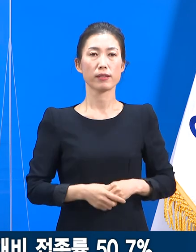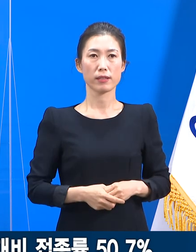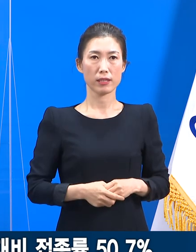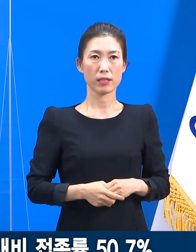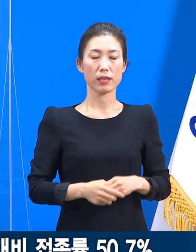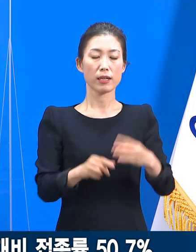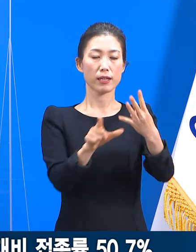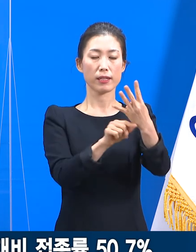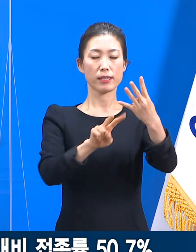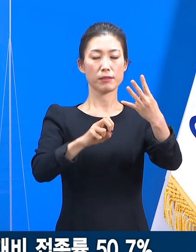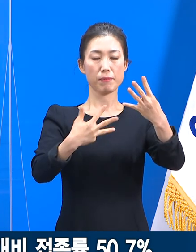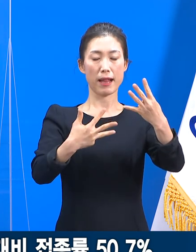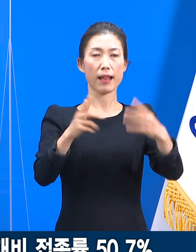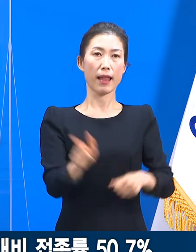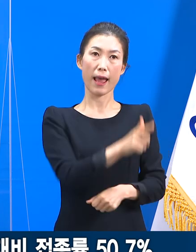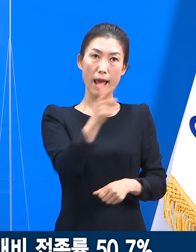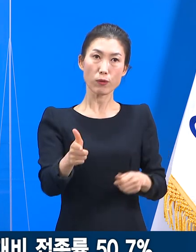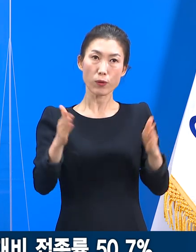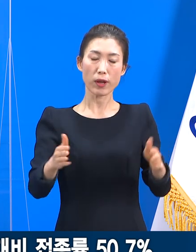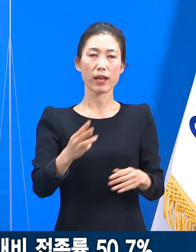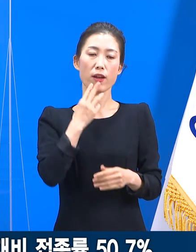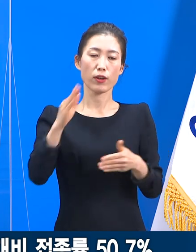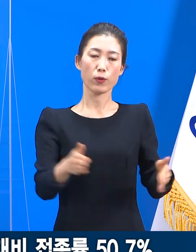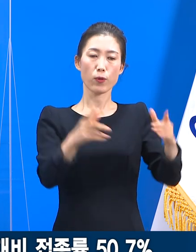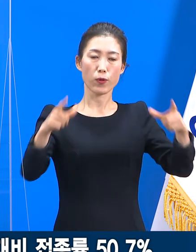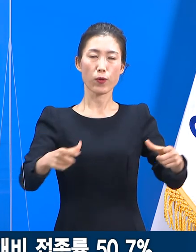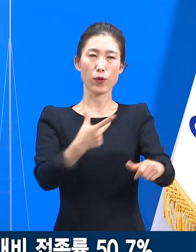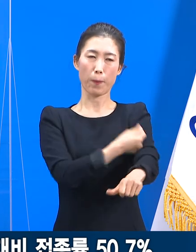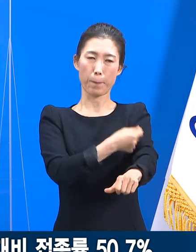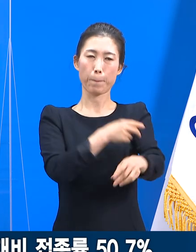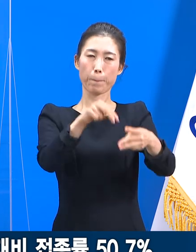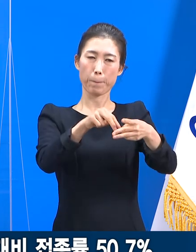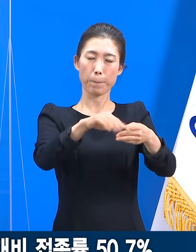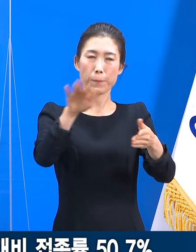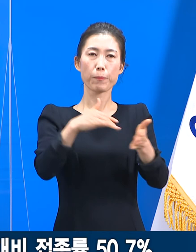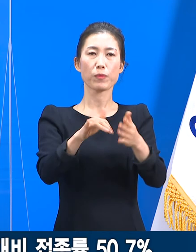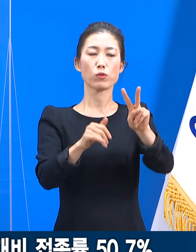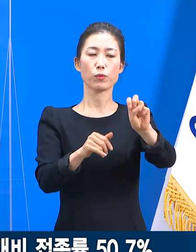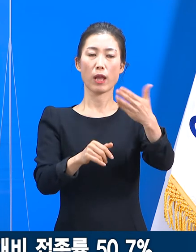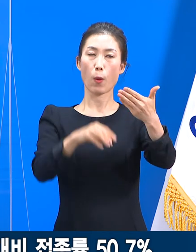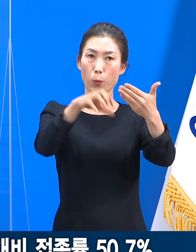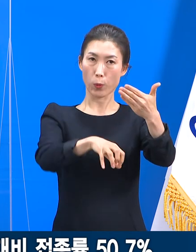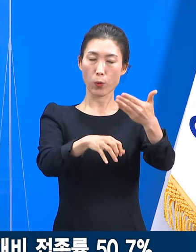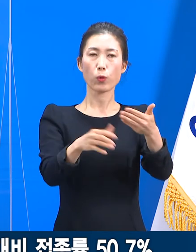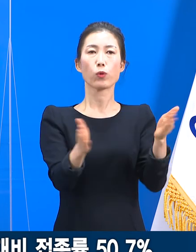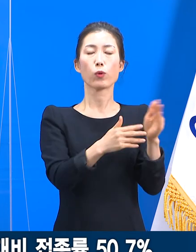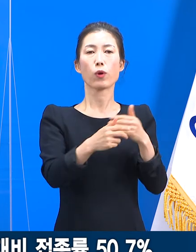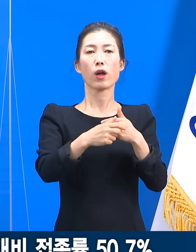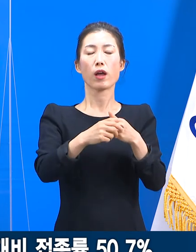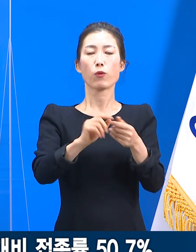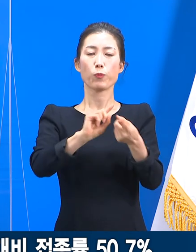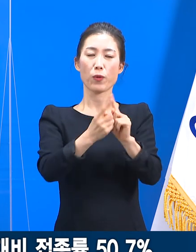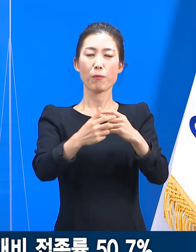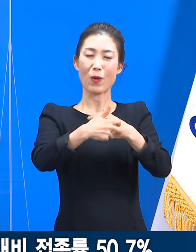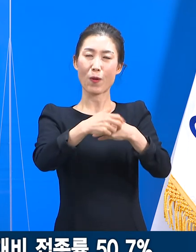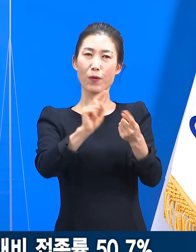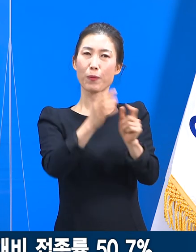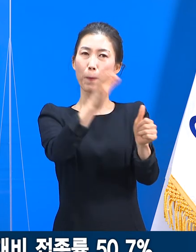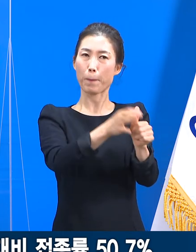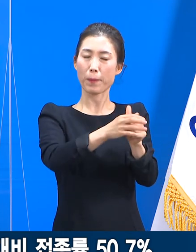4월 28일 하루 동안 도내 지역예방접종센터 29개소, 조기개소, 위탁의료기관